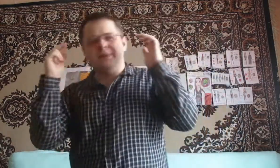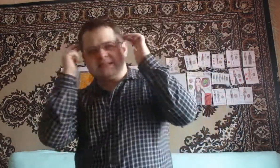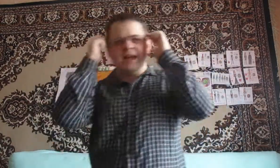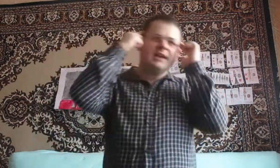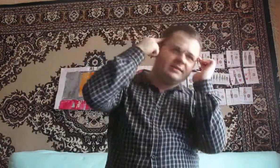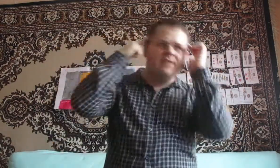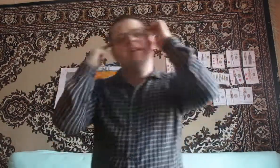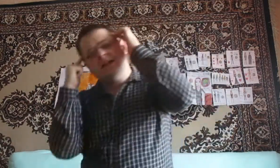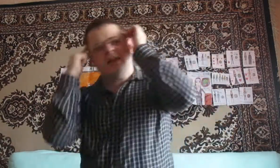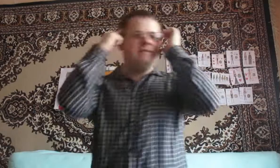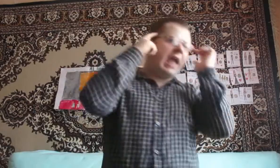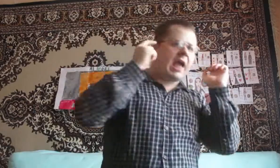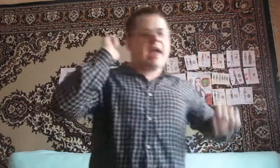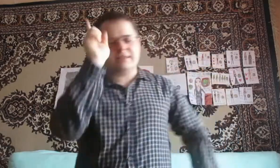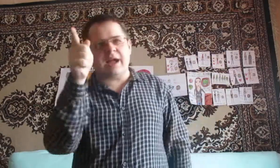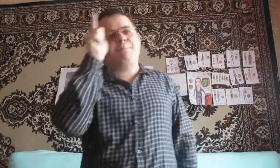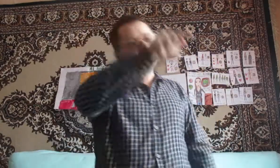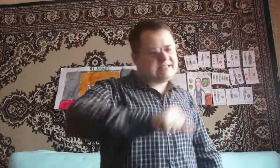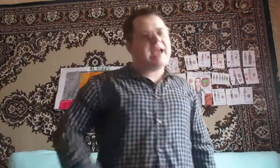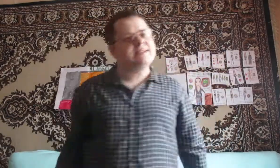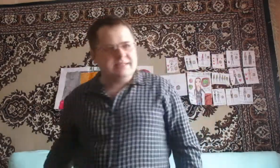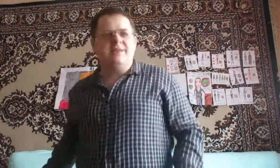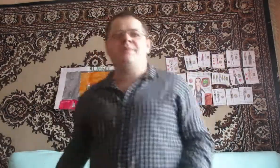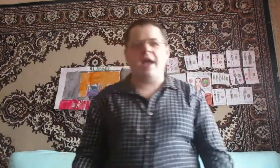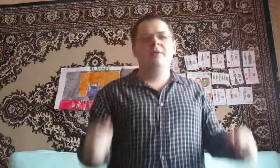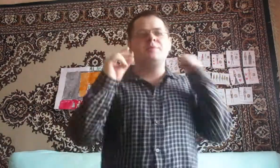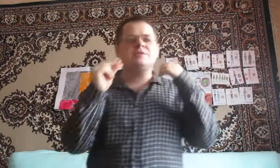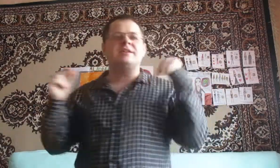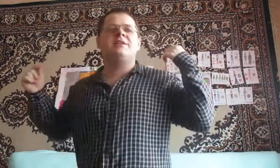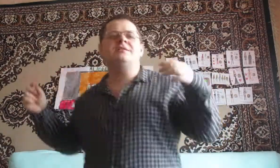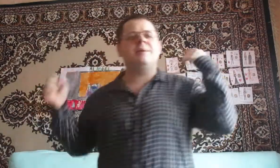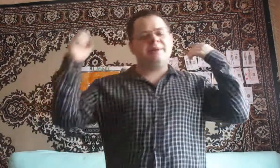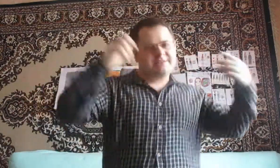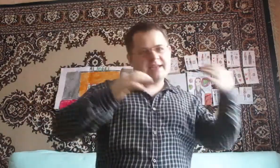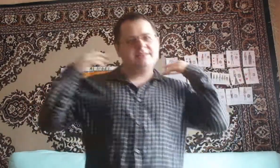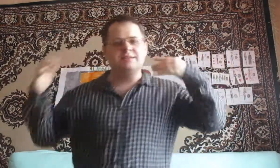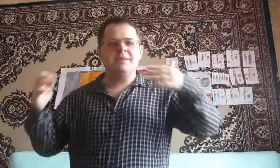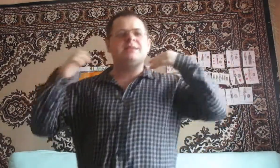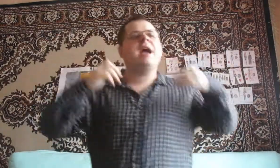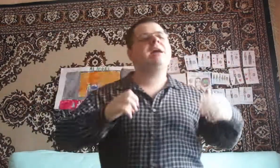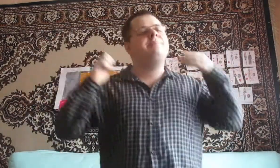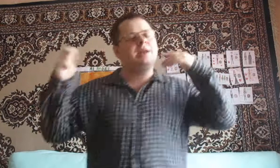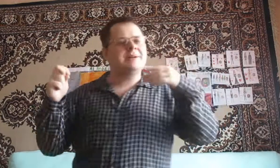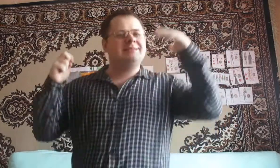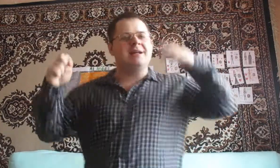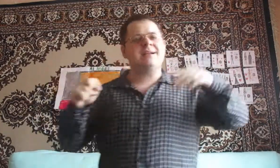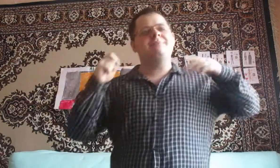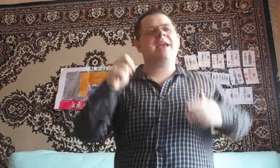Постоянно в голове эта песня о тебе Будто кто-то присадил меня и примотал ко мне